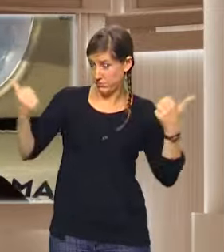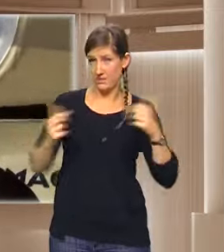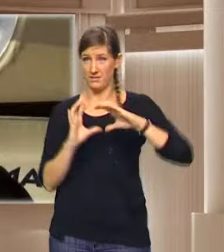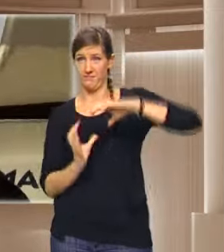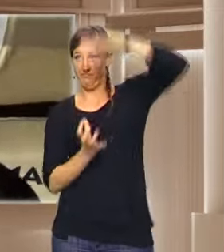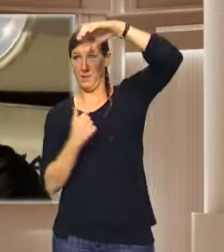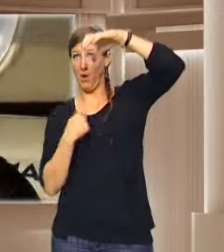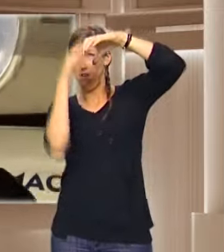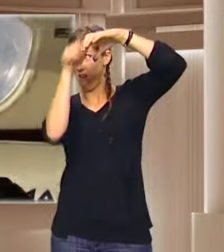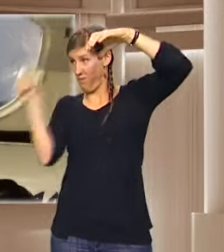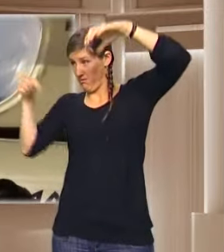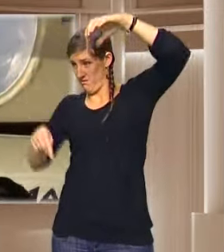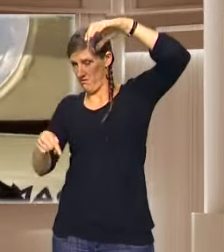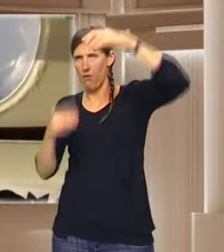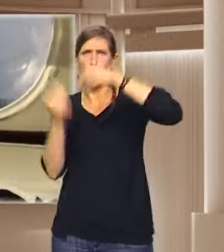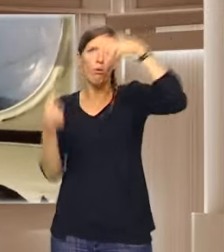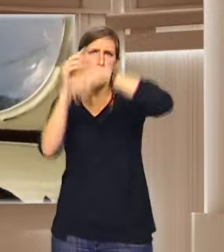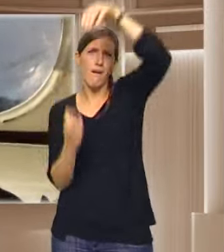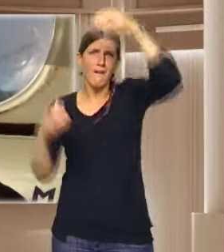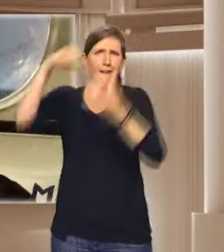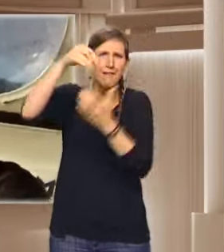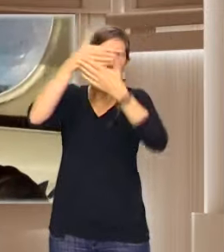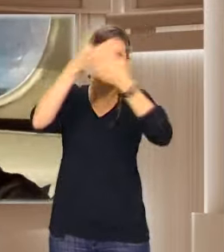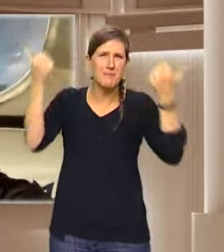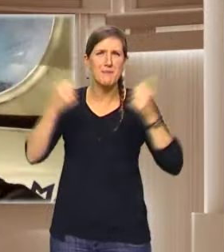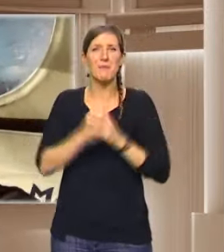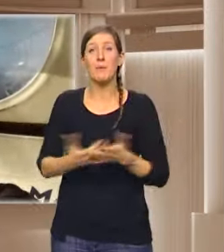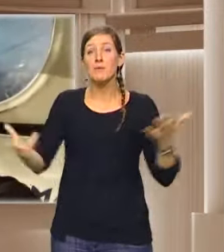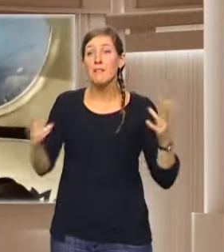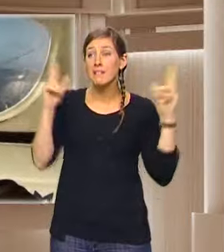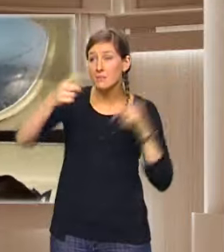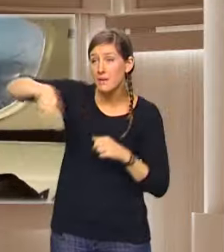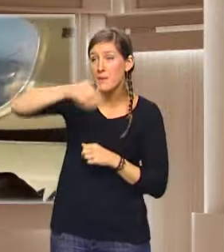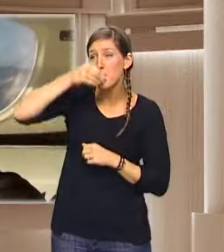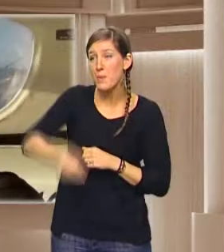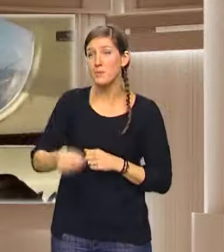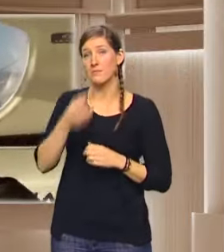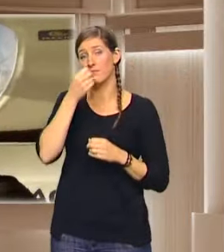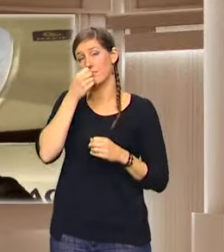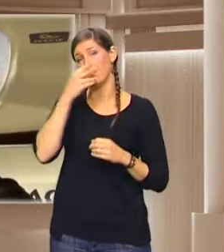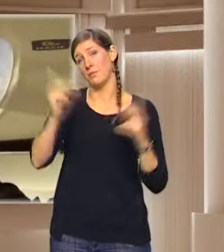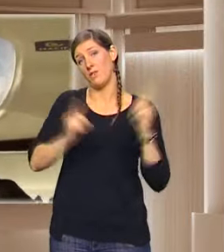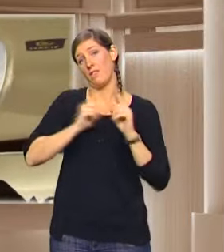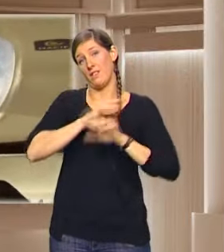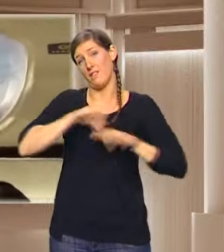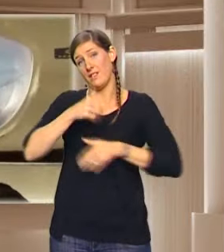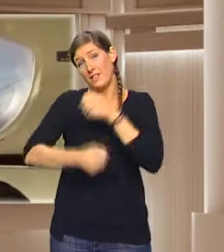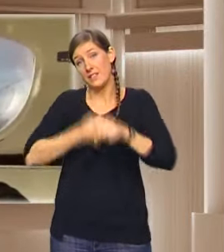On est l'inverse. J'espère que tout va bien. Je vous souhaite de bonnes fêtes de fin d'année. Et puis on se retrouve en